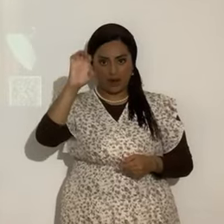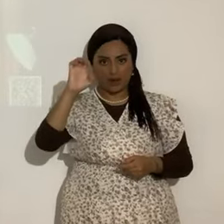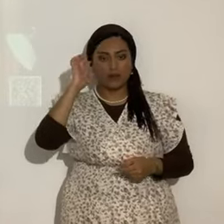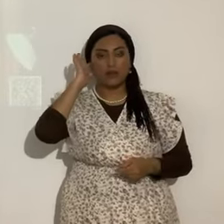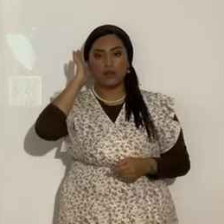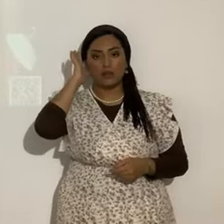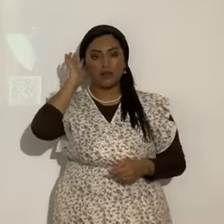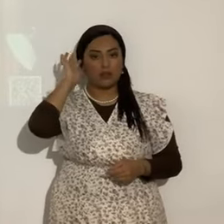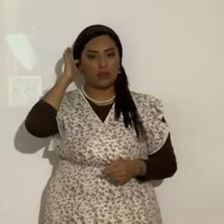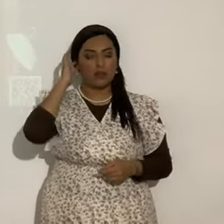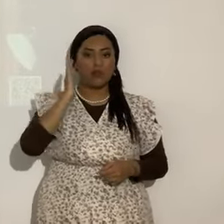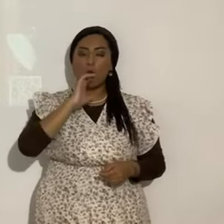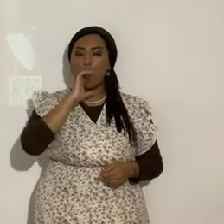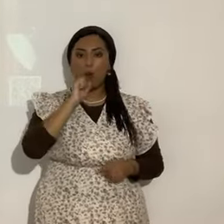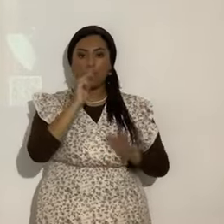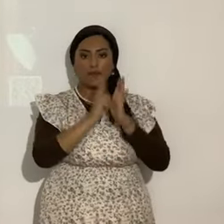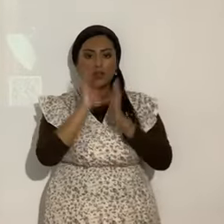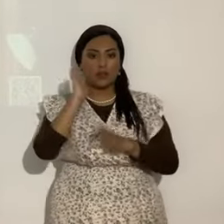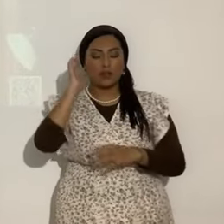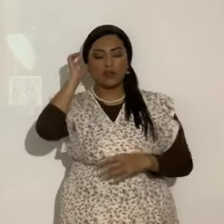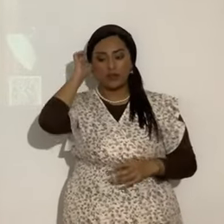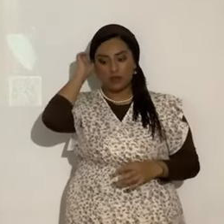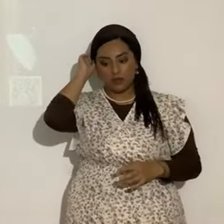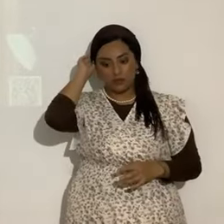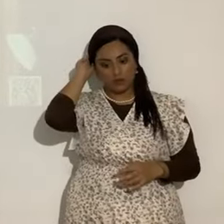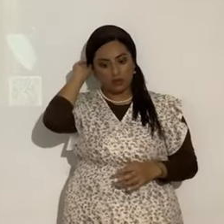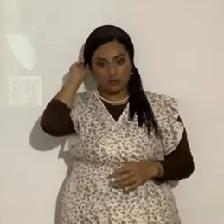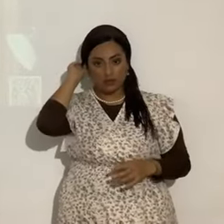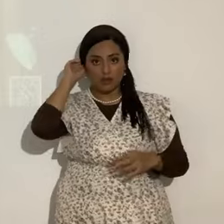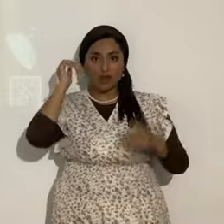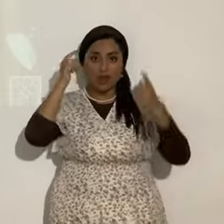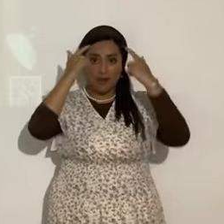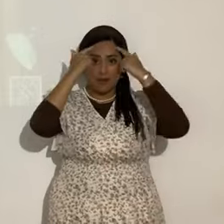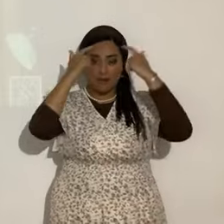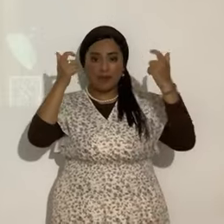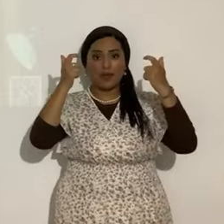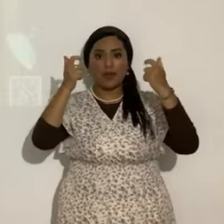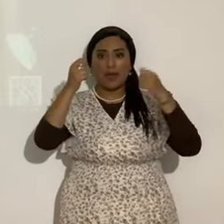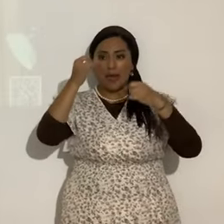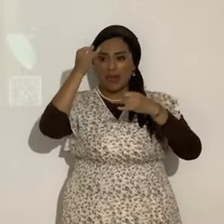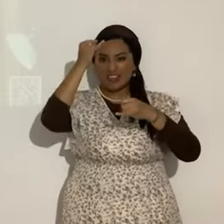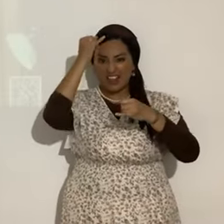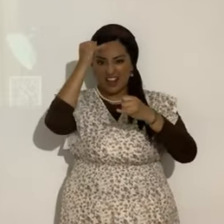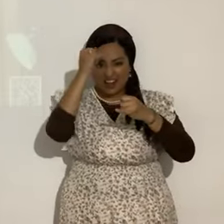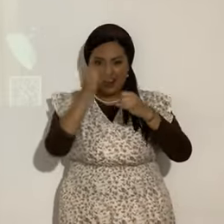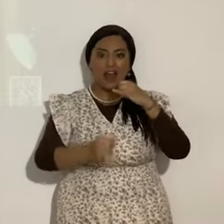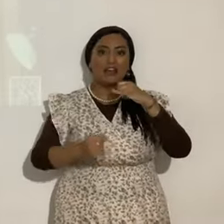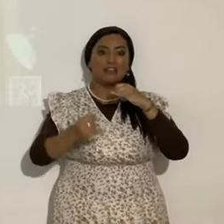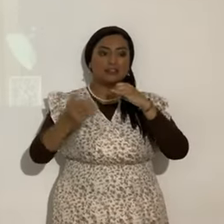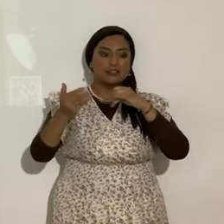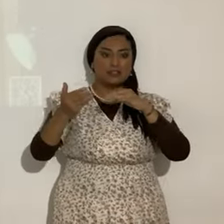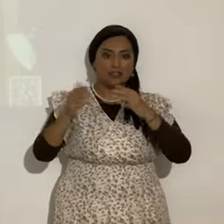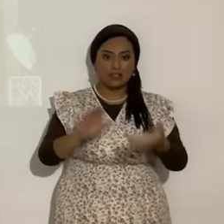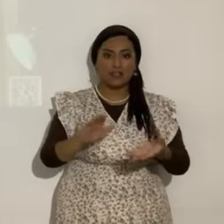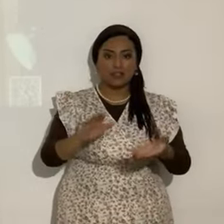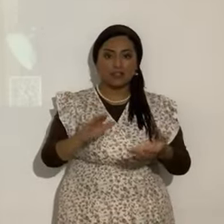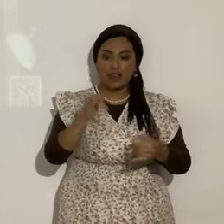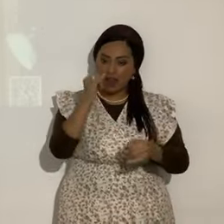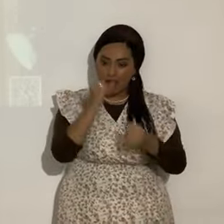videos pero ese audio el orgullo es el último o sea es lo último que muere en el hombre a mí me